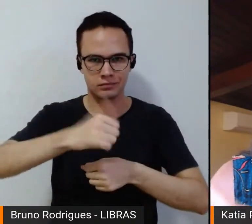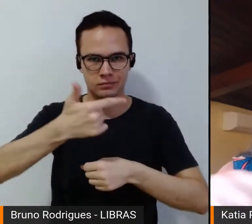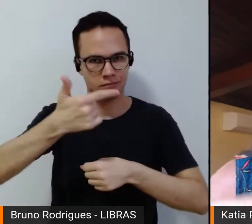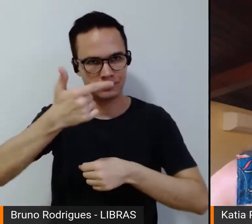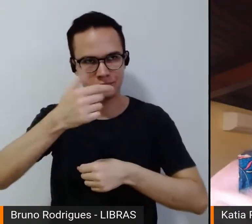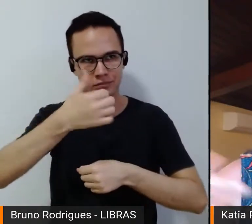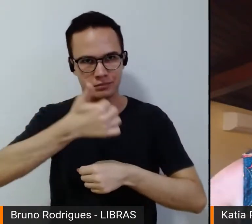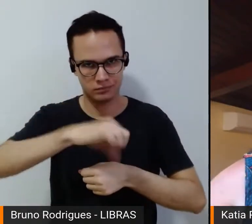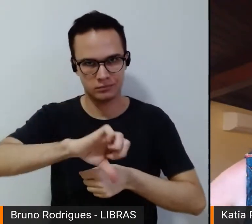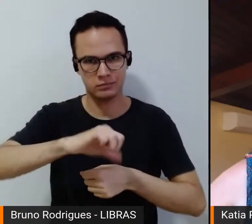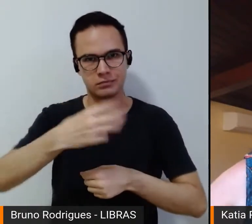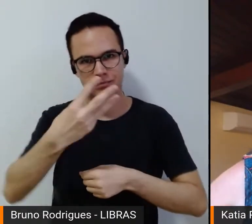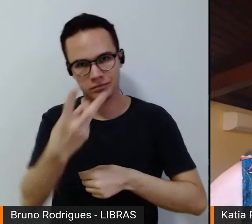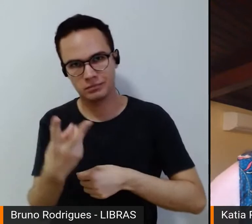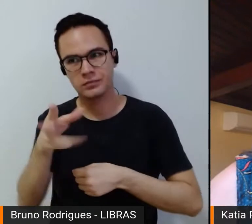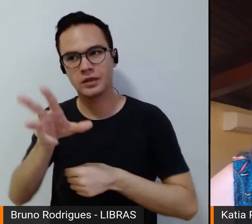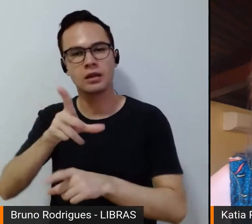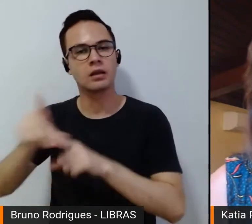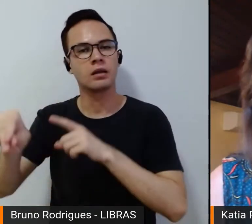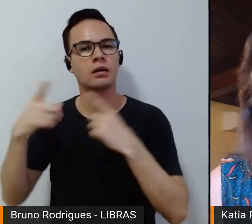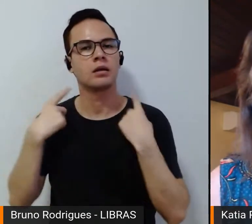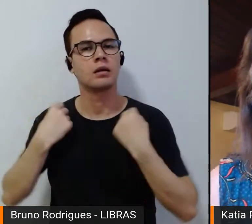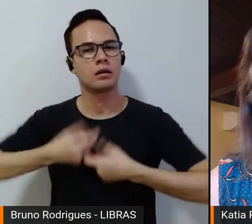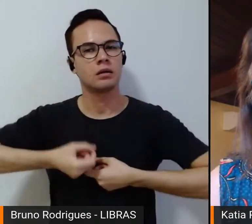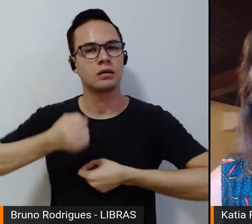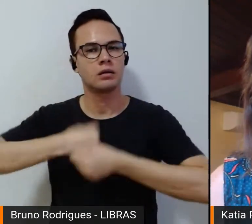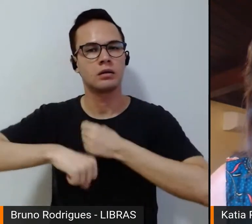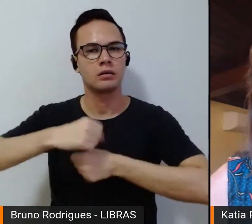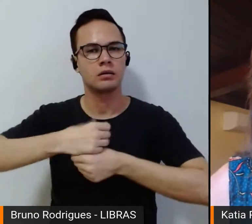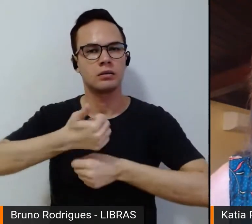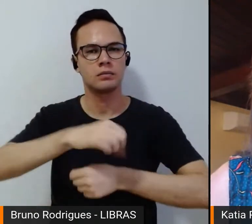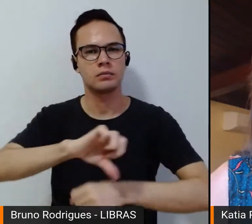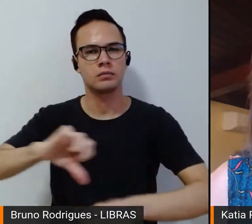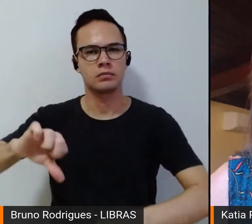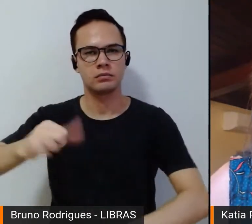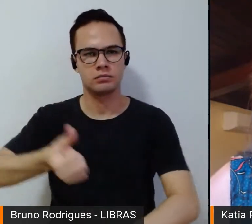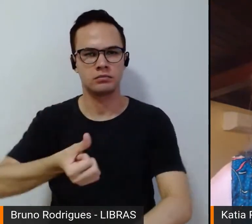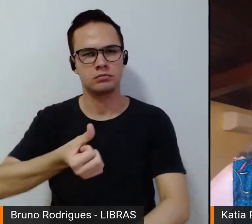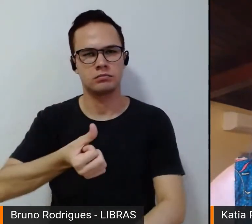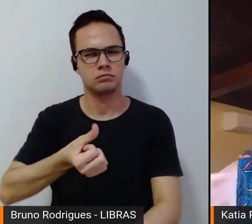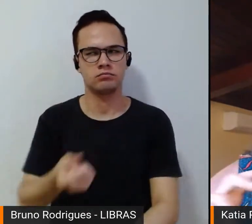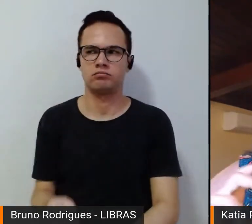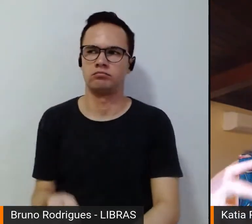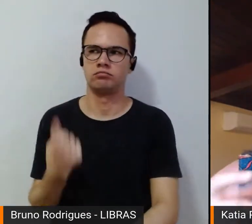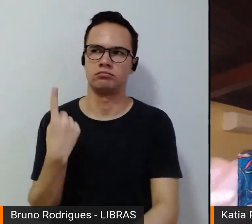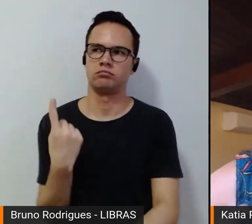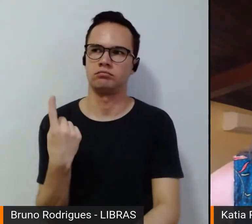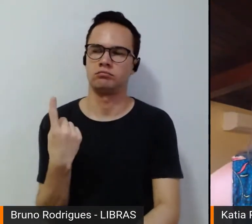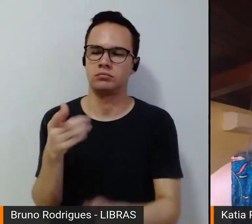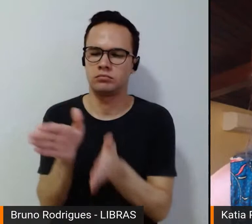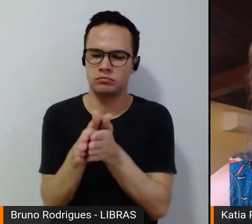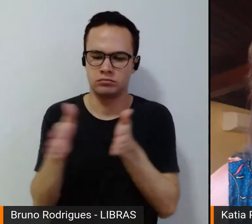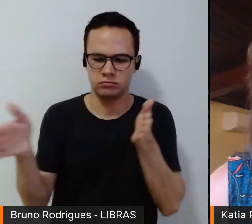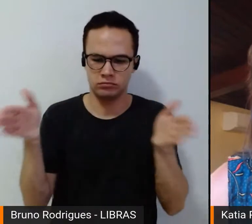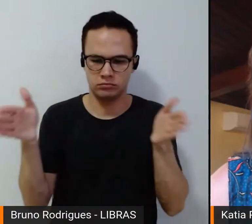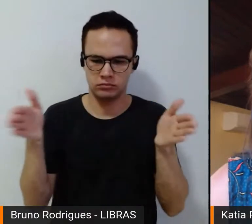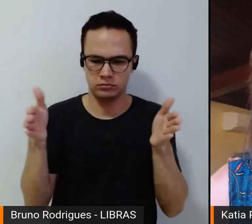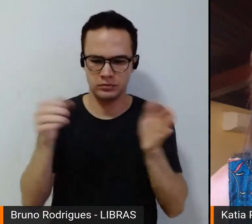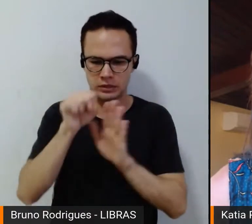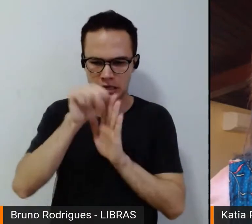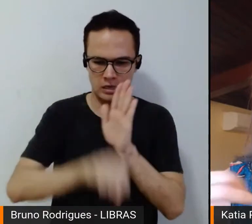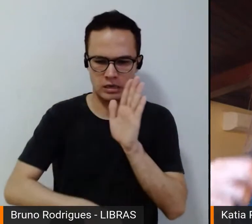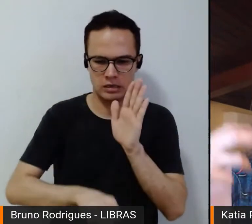mas só ganhar medalha em 1996. O que separava meio século